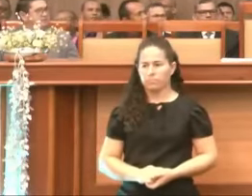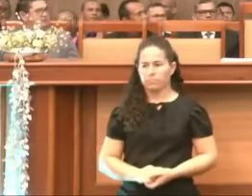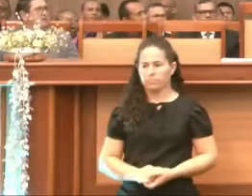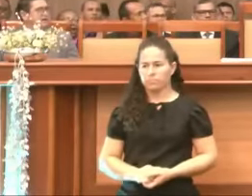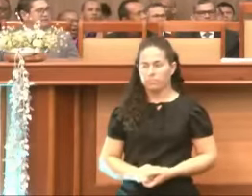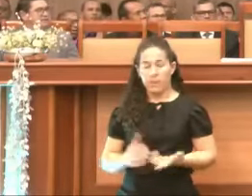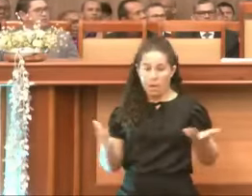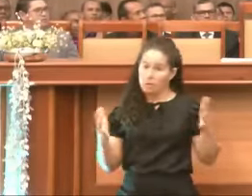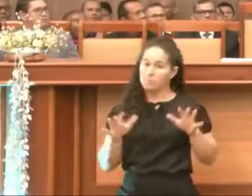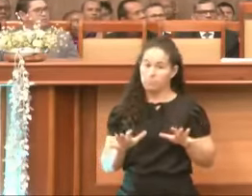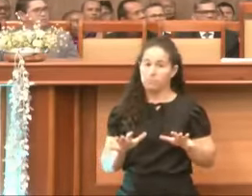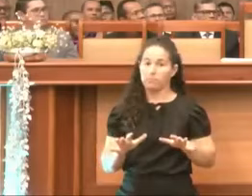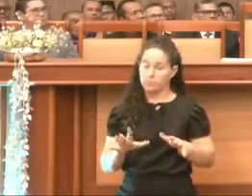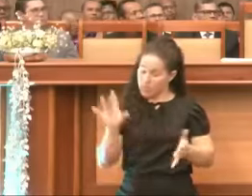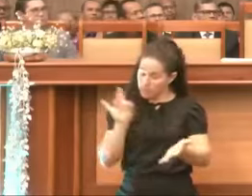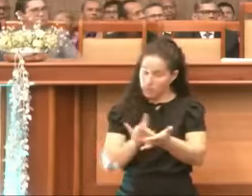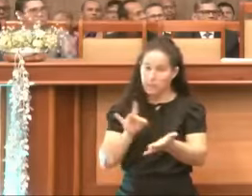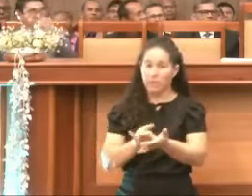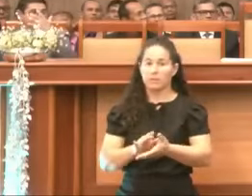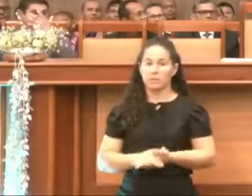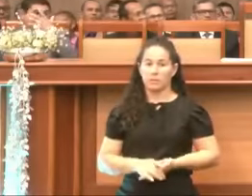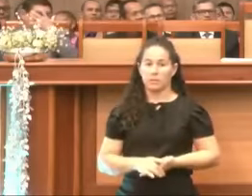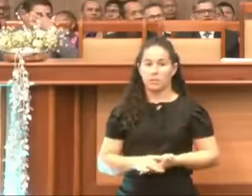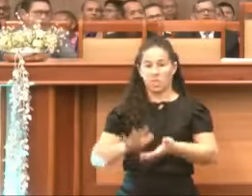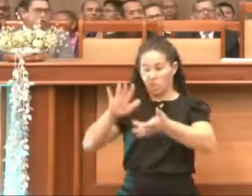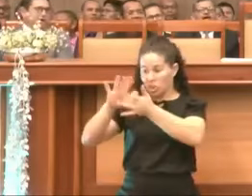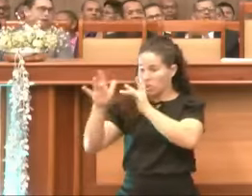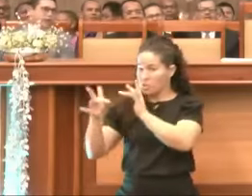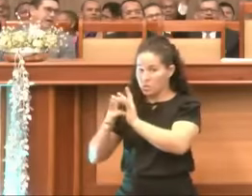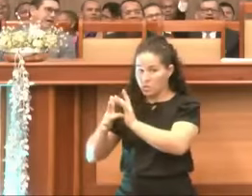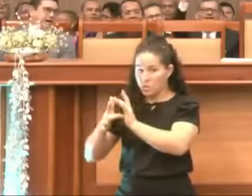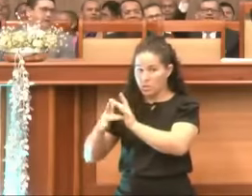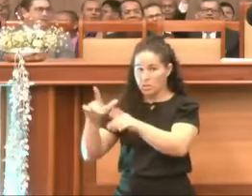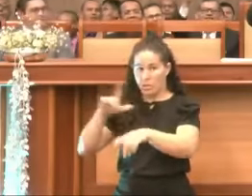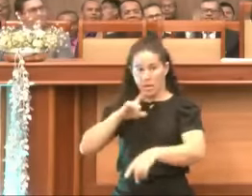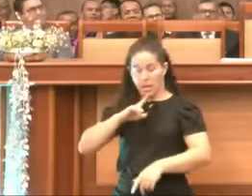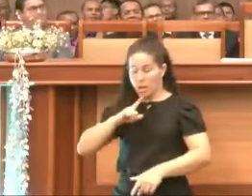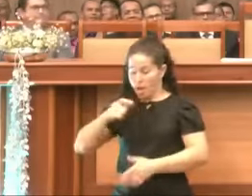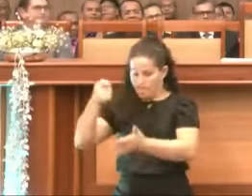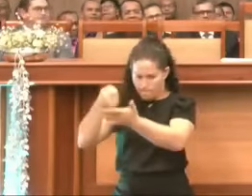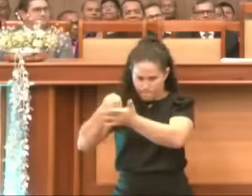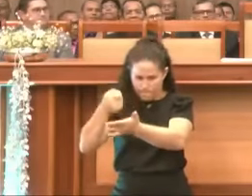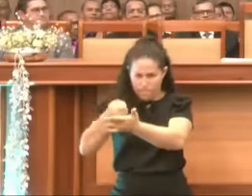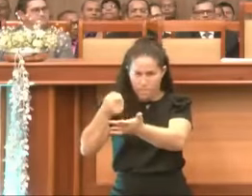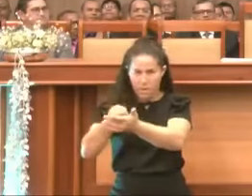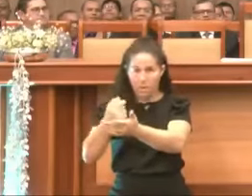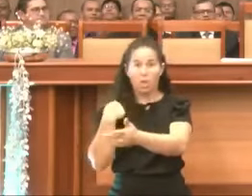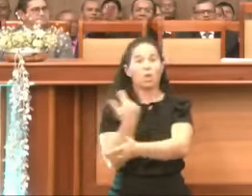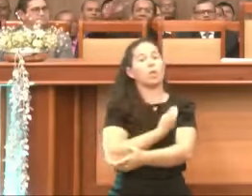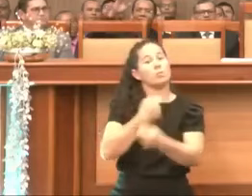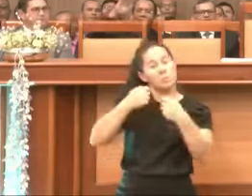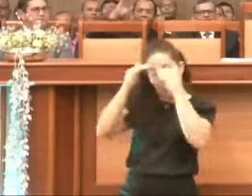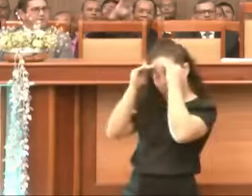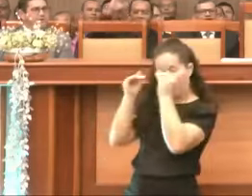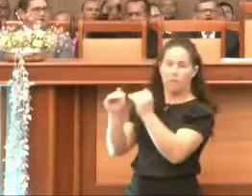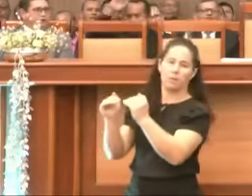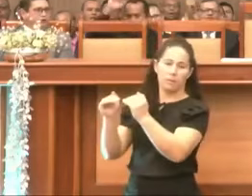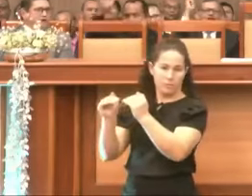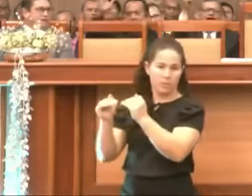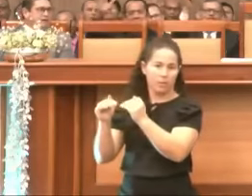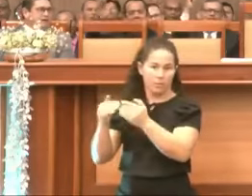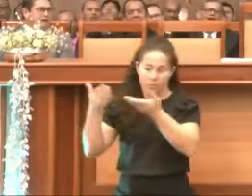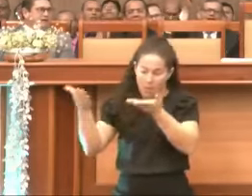Não é assim? É do jeito, diga comigo, é do jeito dele, diga aí. Não, mas diga com força a igreja. É do jeito dele.